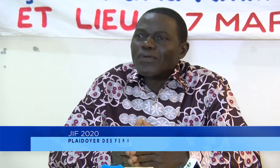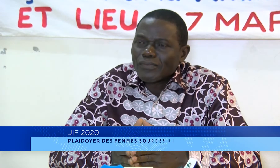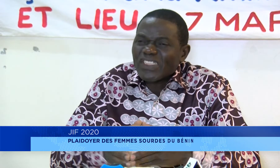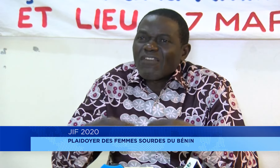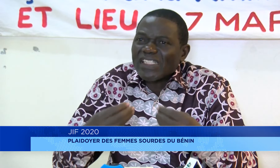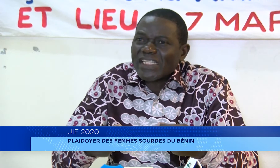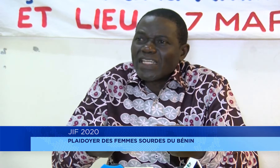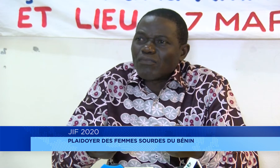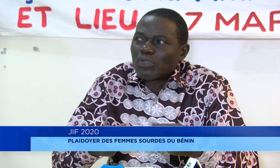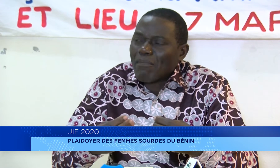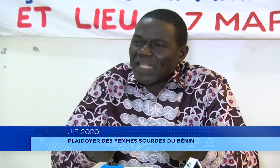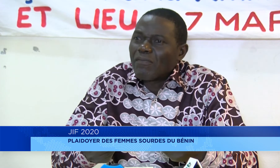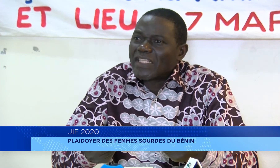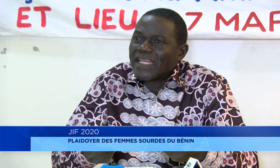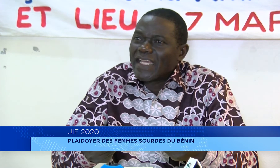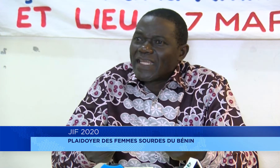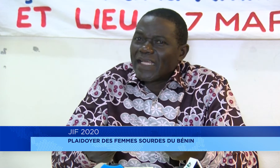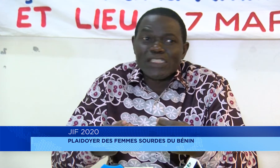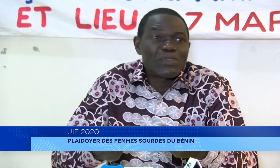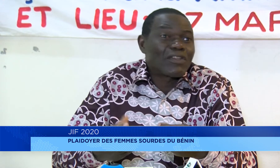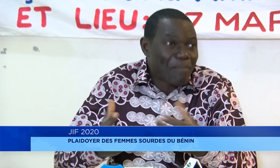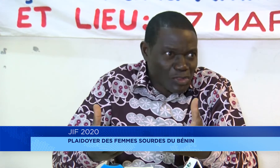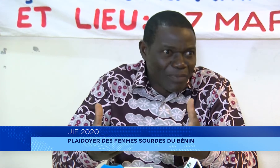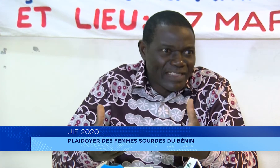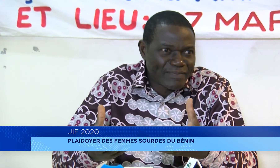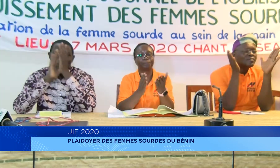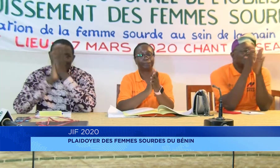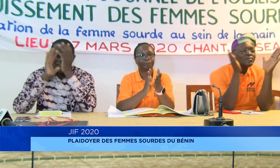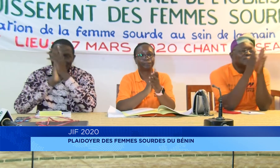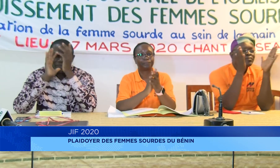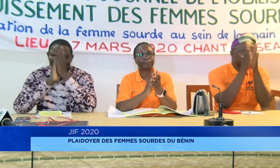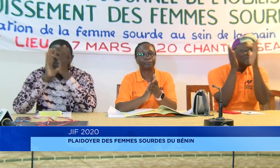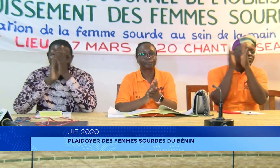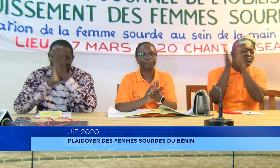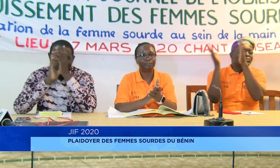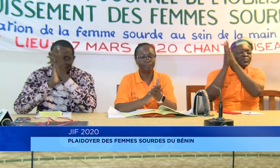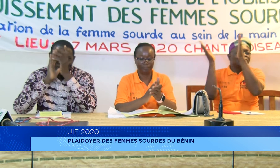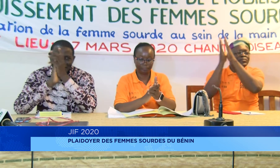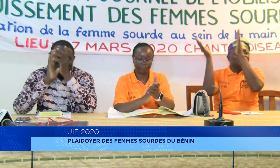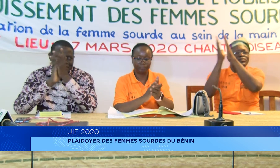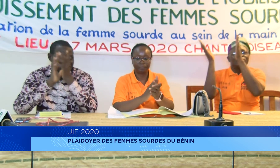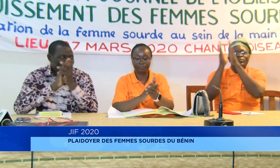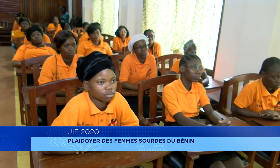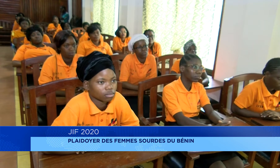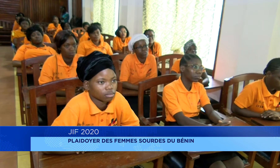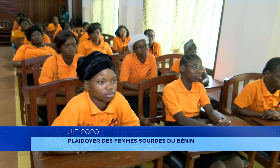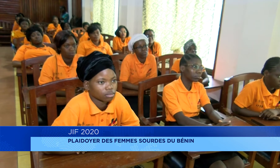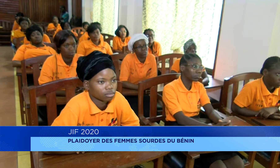s'investir pour apprendre un métier et disposer d'un parchemin. L'association des femmes sourdes du Bénin veut ainsi donner